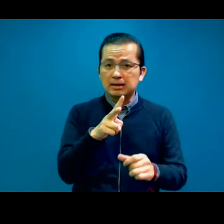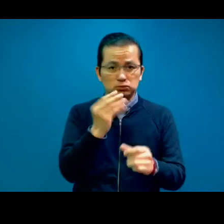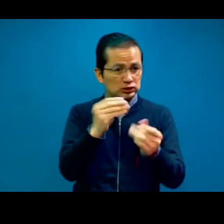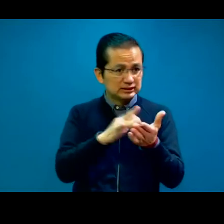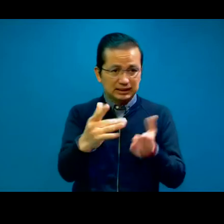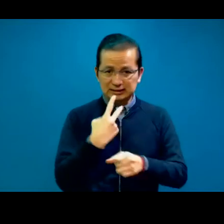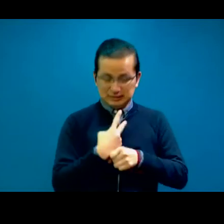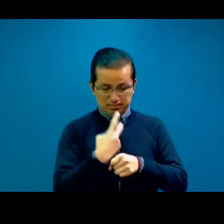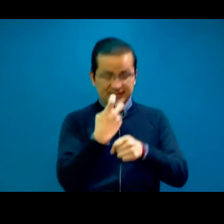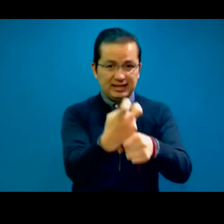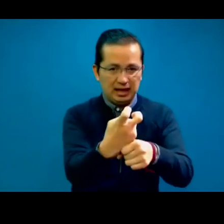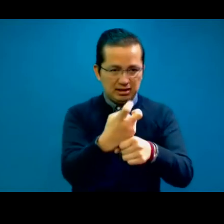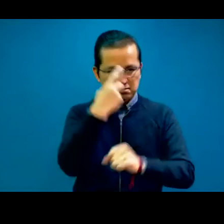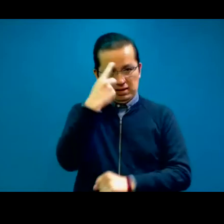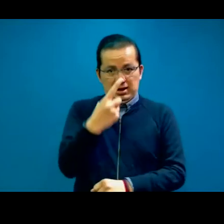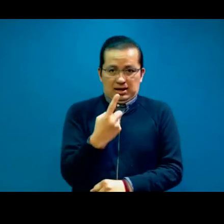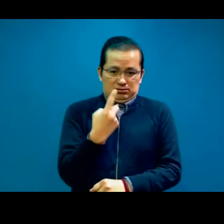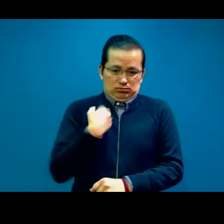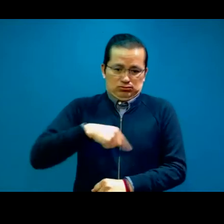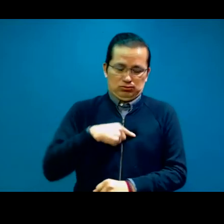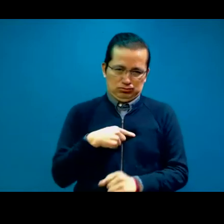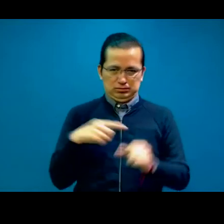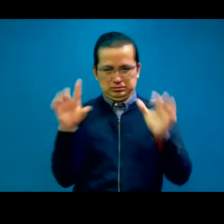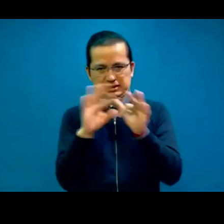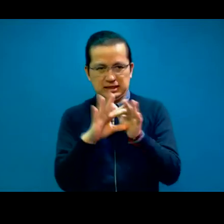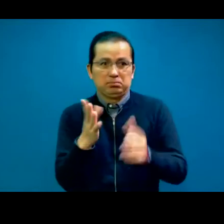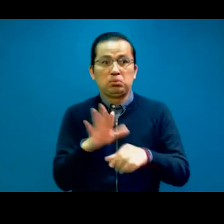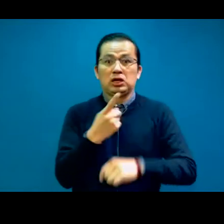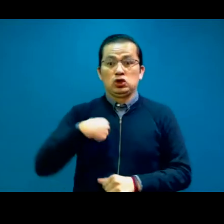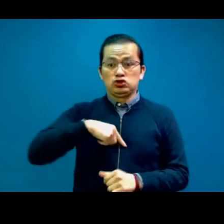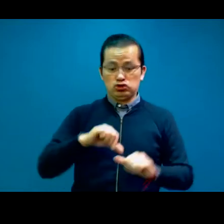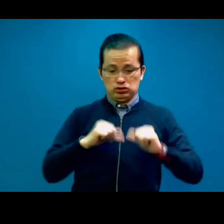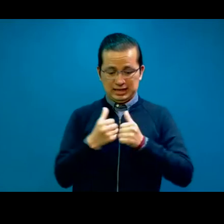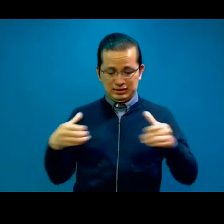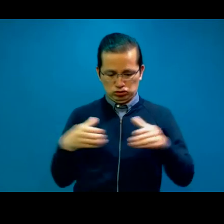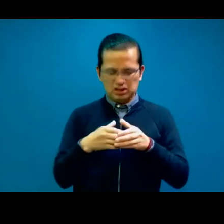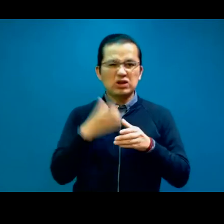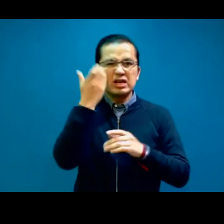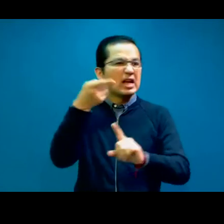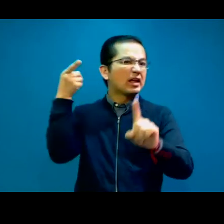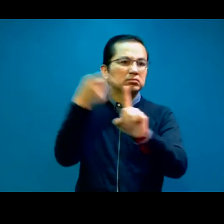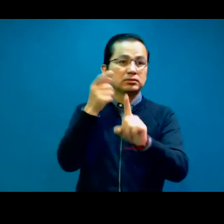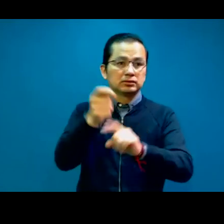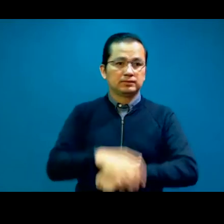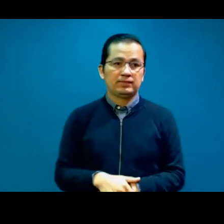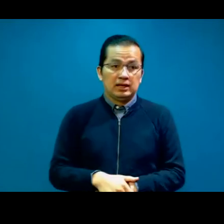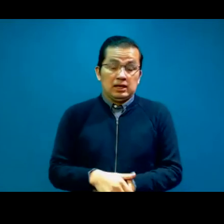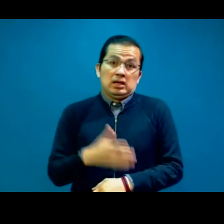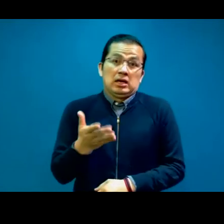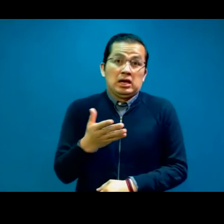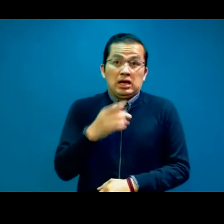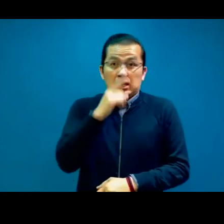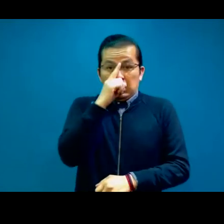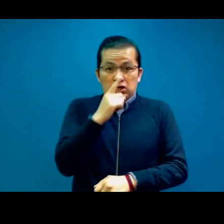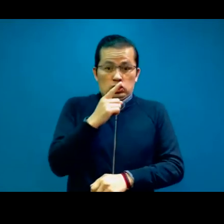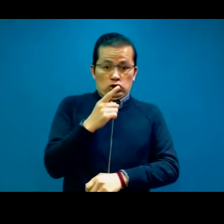en torno a qué quieren las asociaciones y sus futuros miembros sepan de ellas. Me pareció una muy